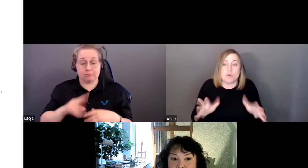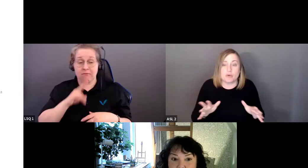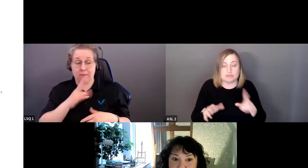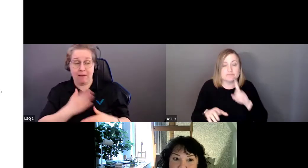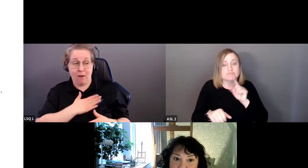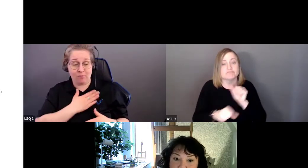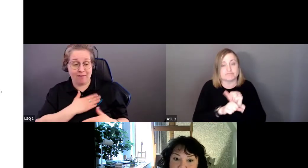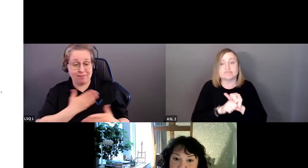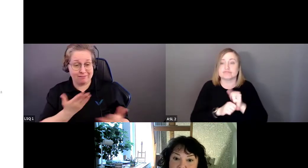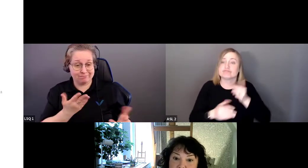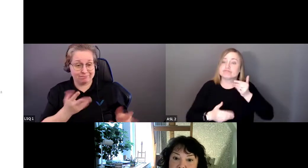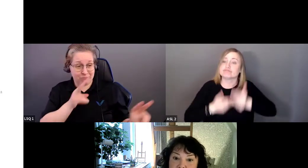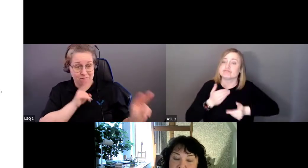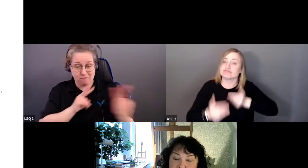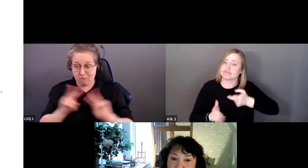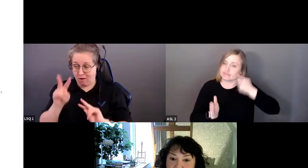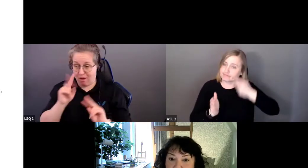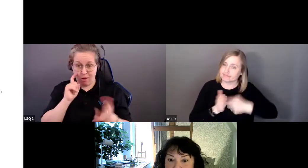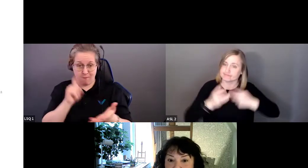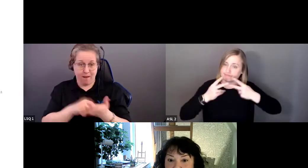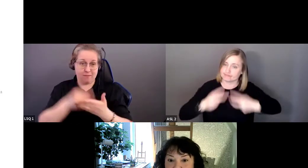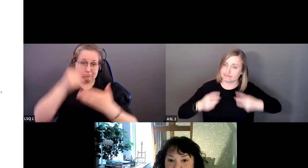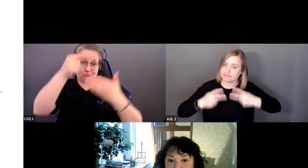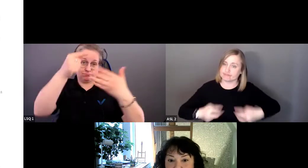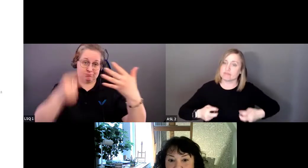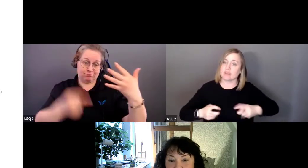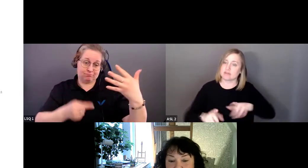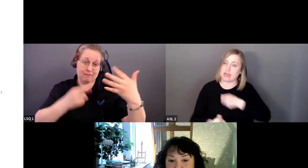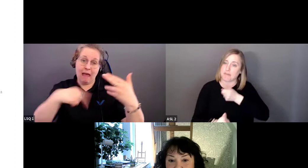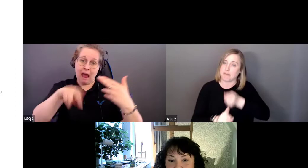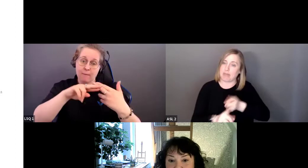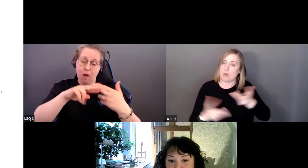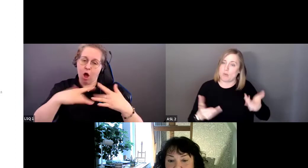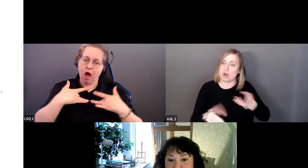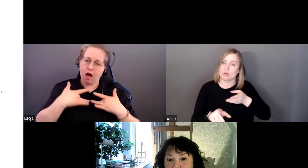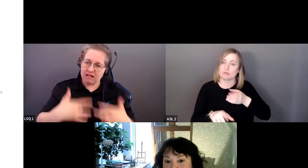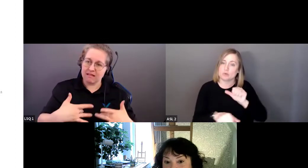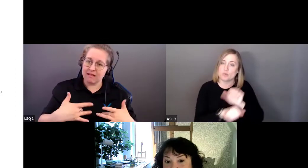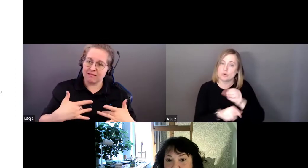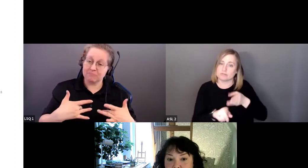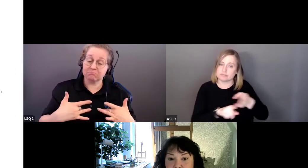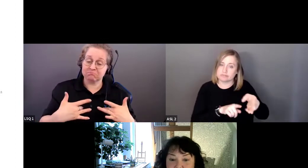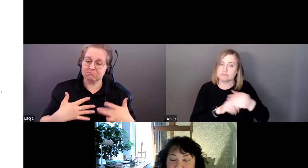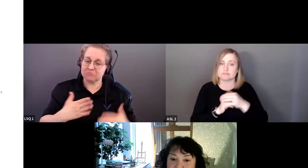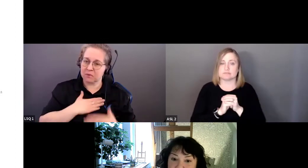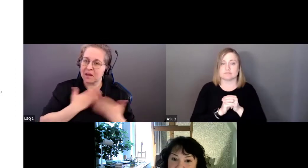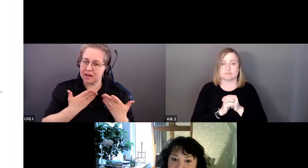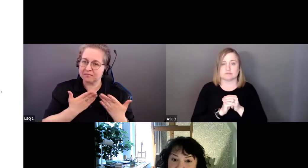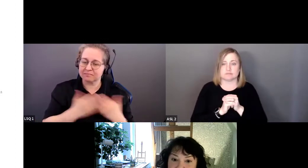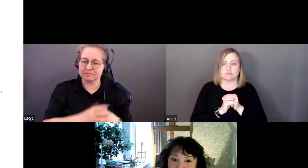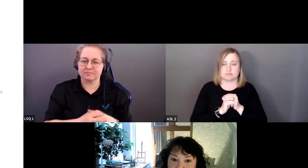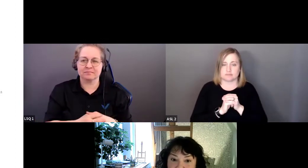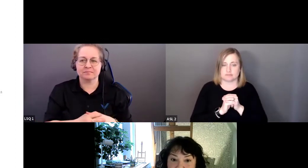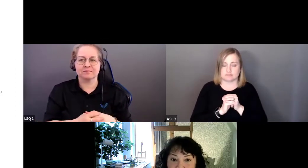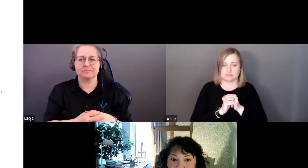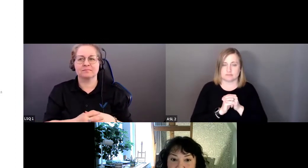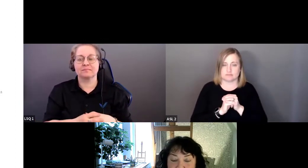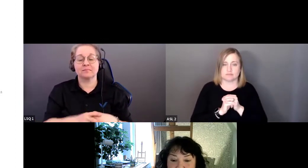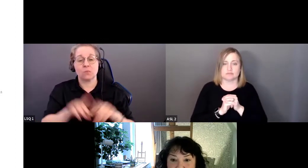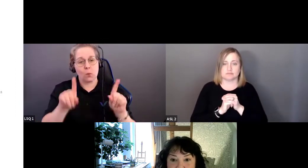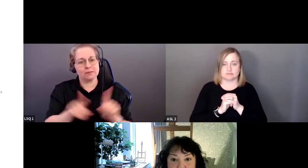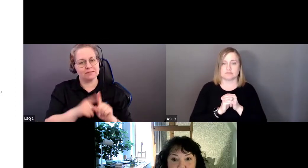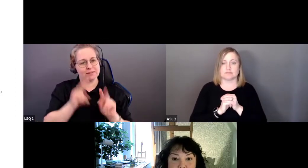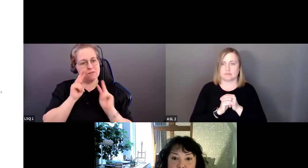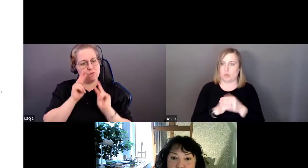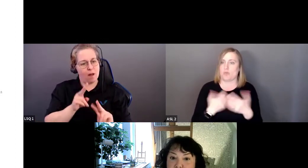de voir que les gens répondent honnêtement et de voir que certaines